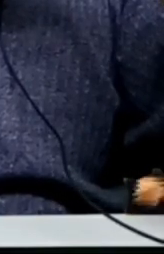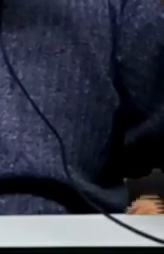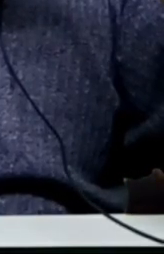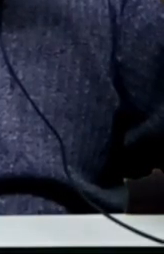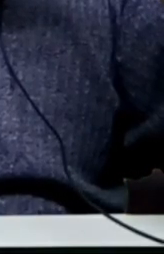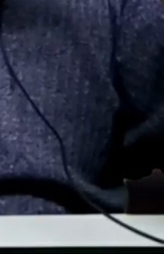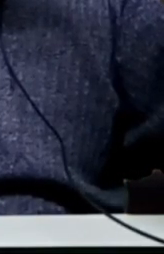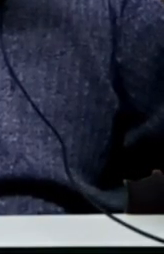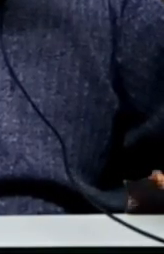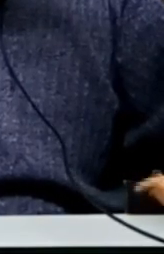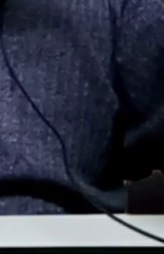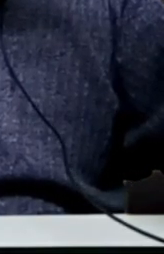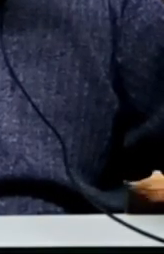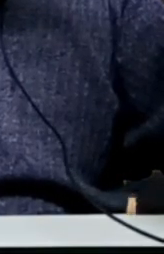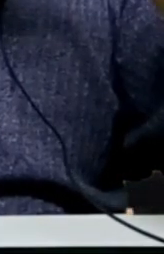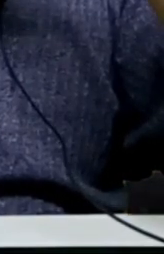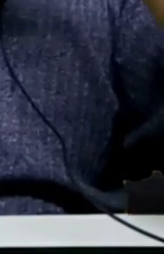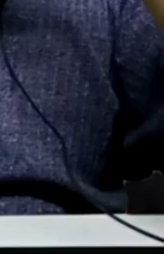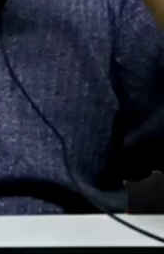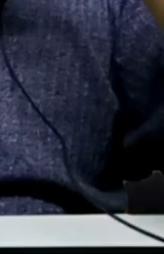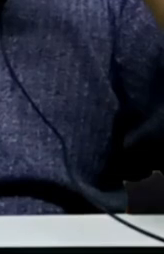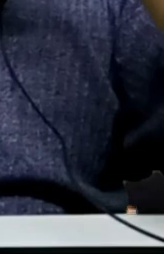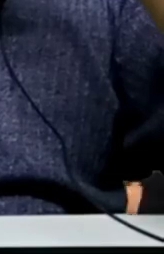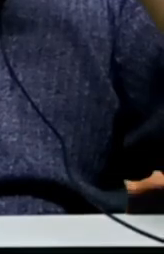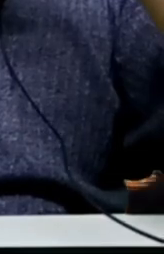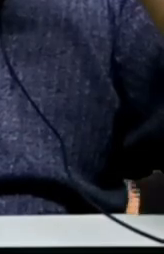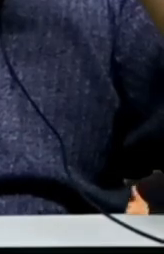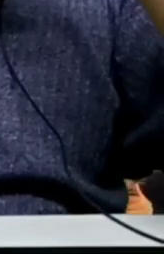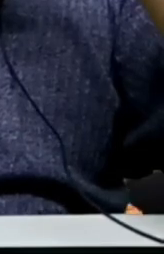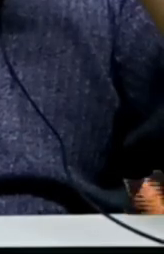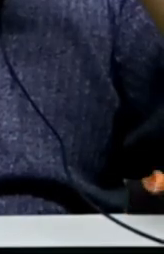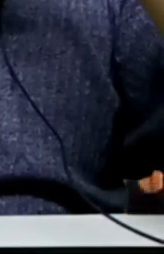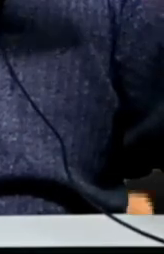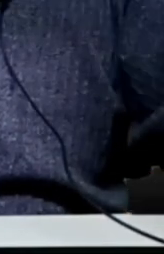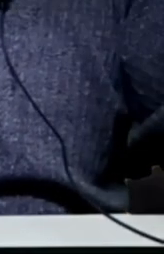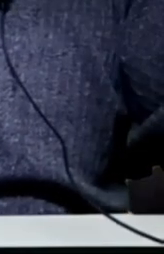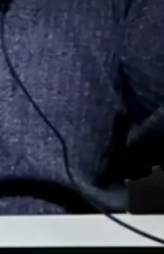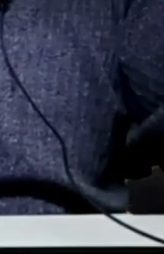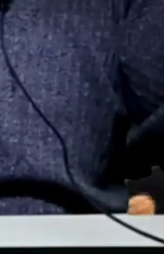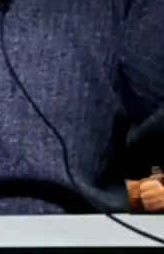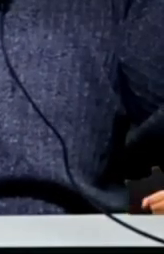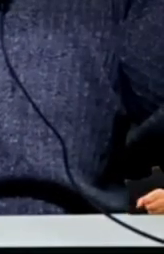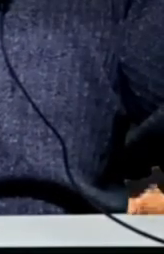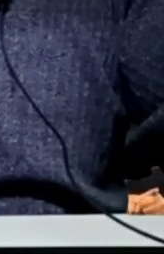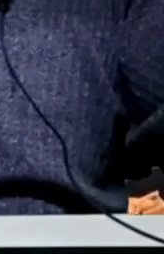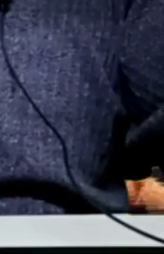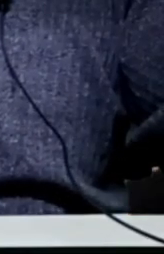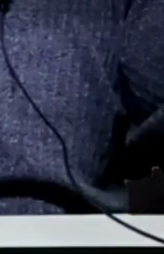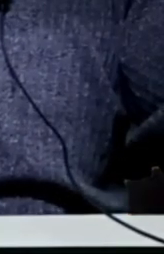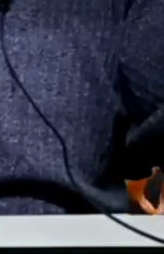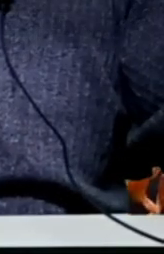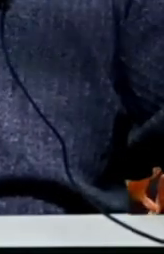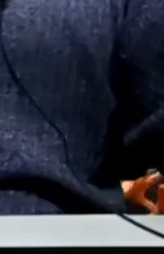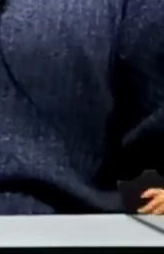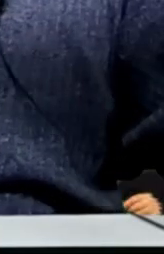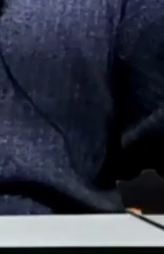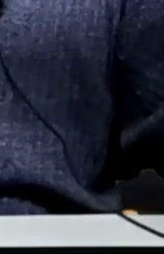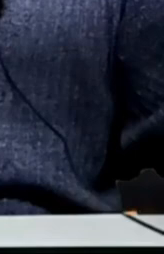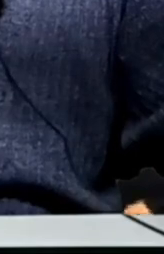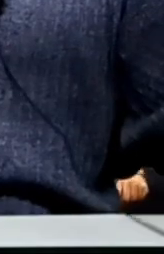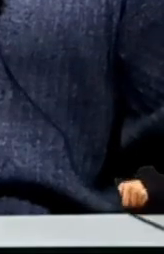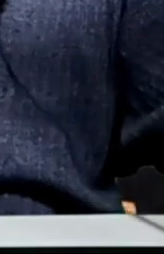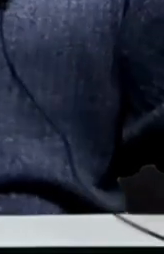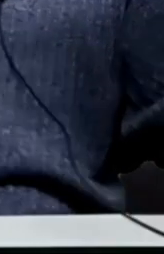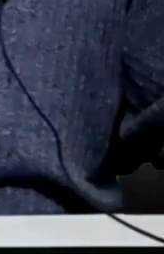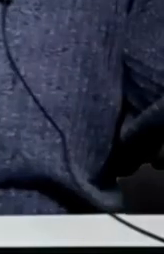Profesionales de la salud De infraestructura Por ejemplo 307 hospitales Quedaron abandonados Ahorita me acordé Del doctor Narro 307